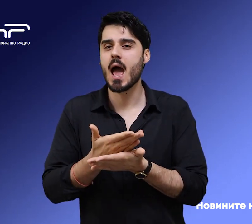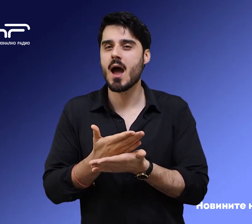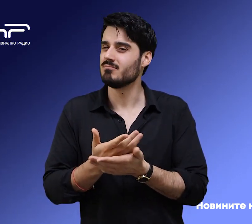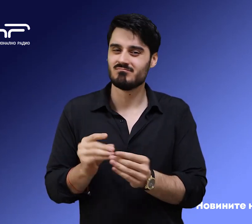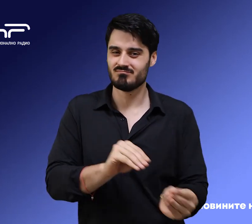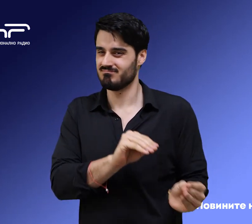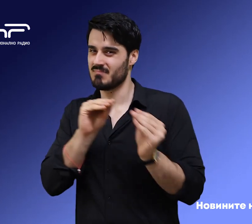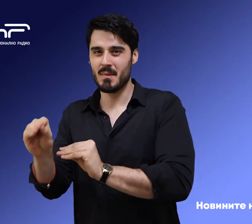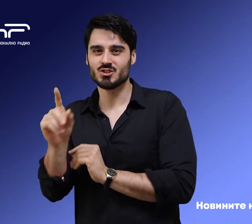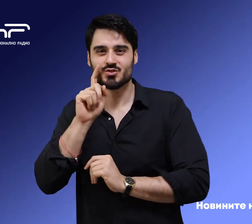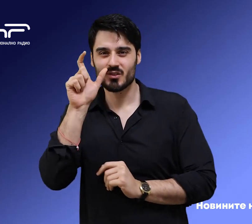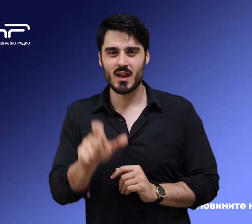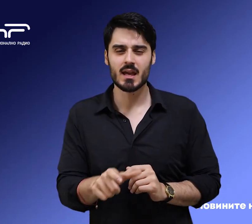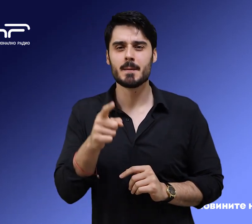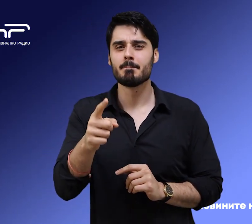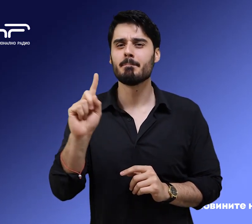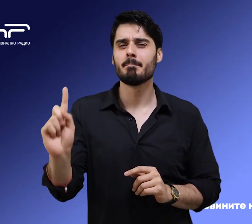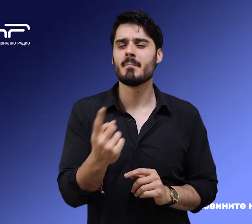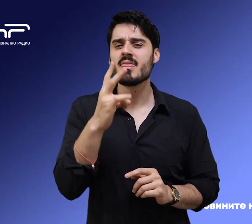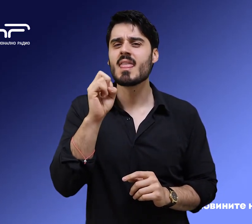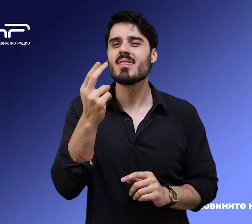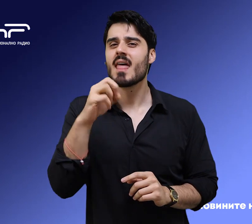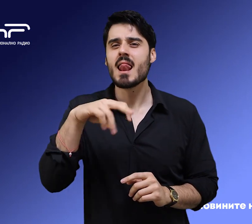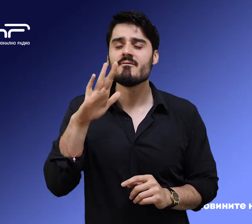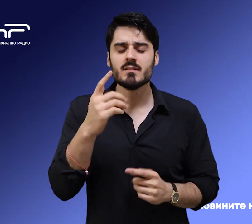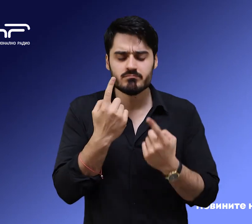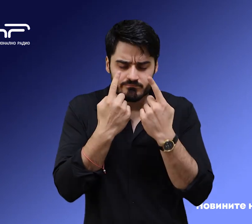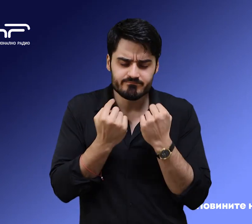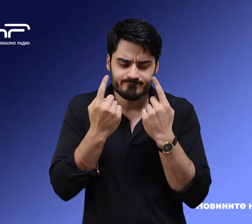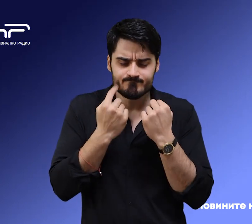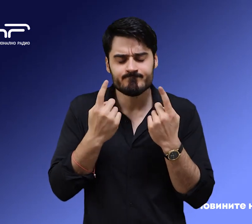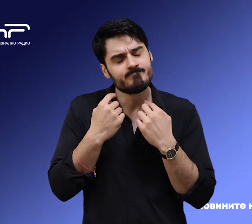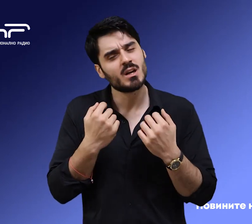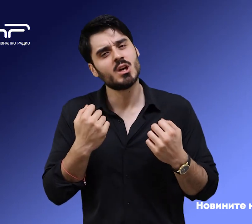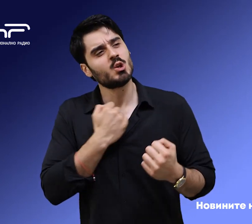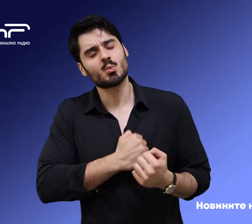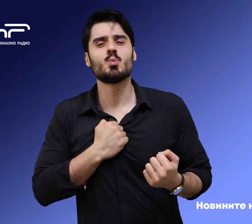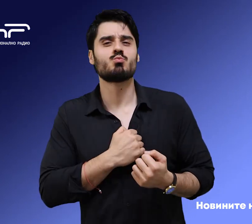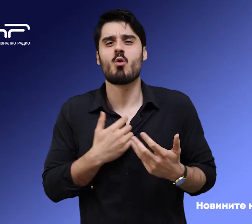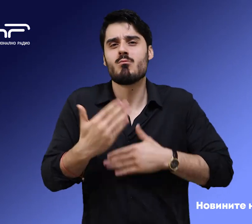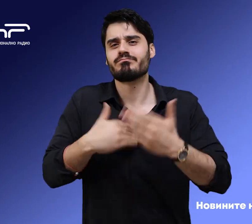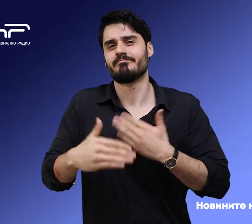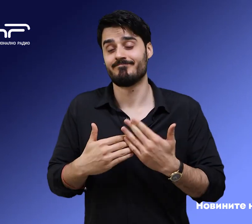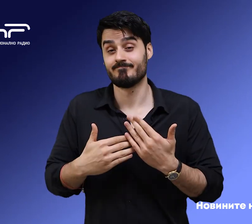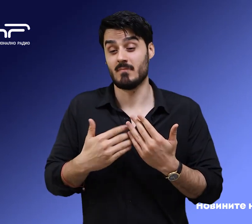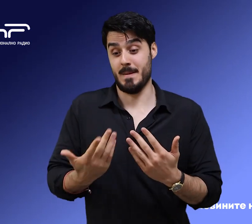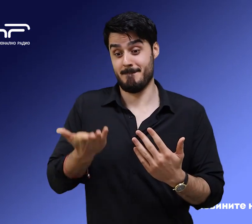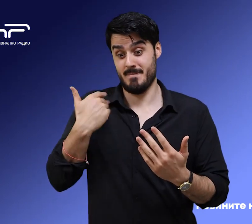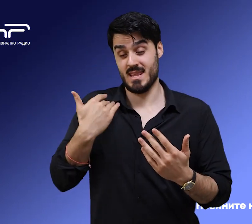Запалянковците се появи самият неделя, който обясни през Сълзи как се съръдвивали събитията. А частове преди затворят